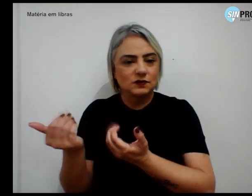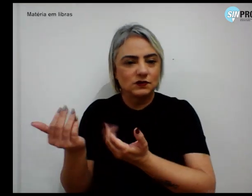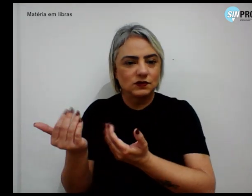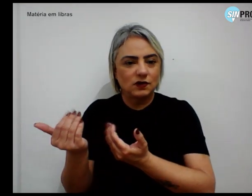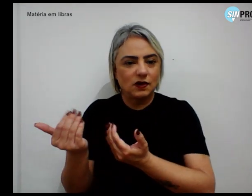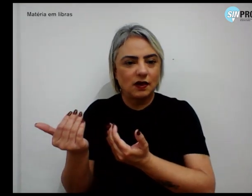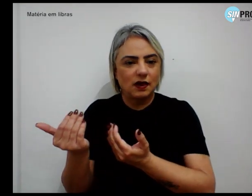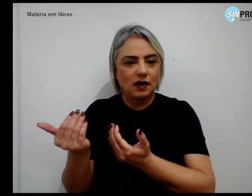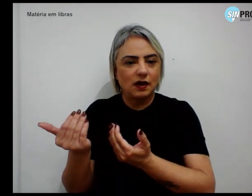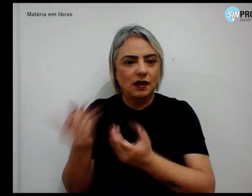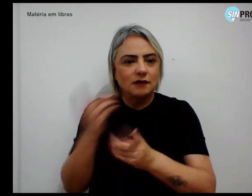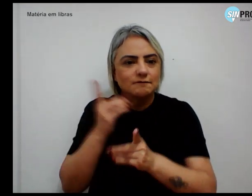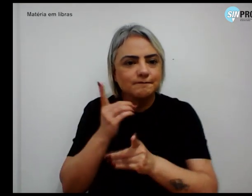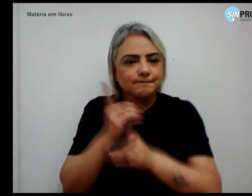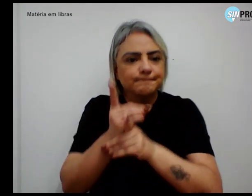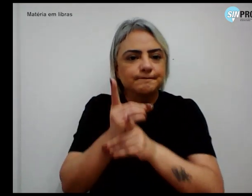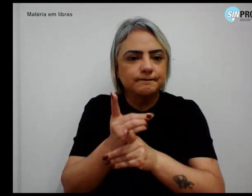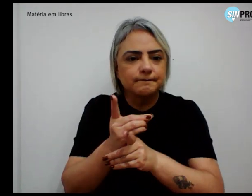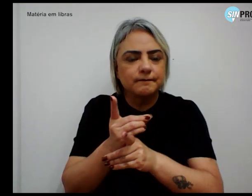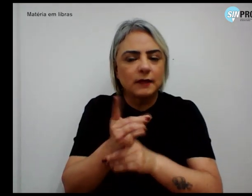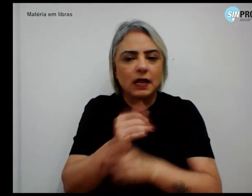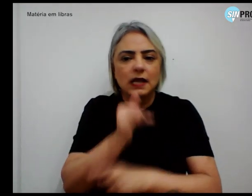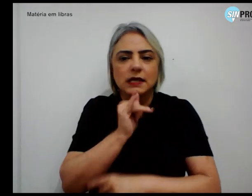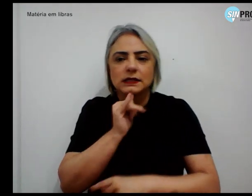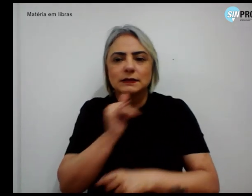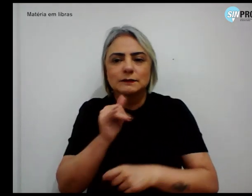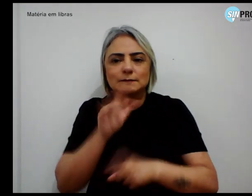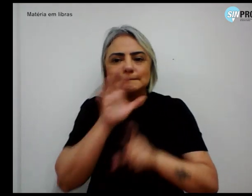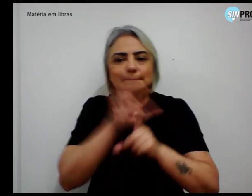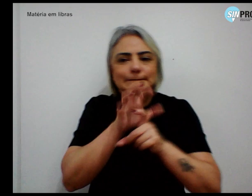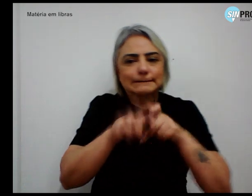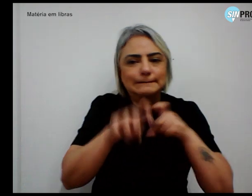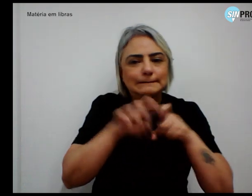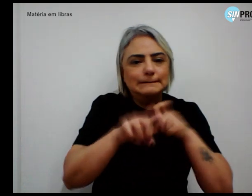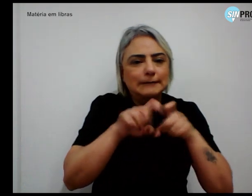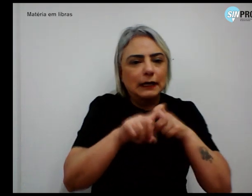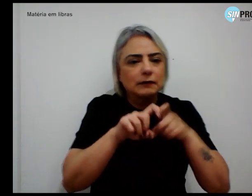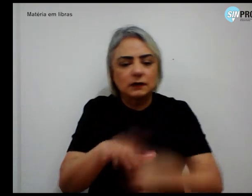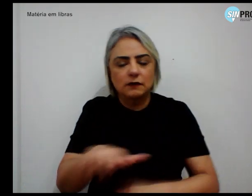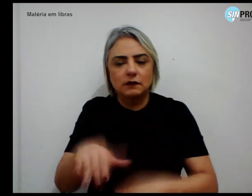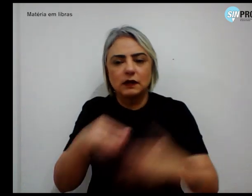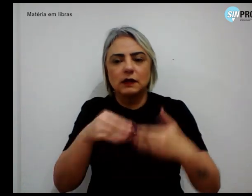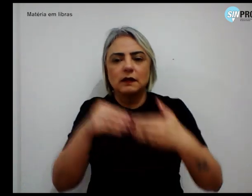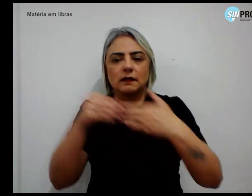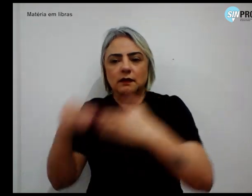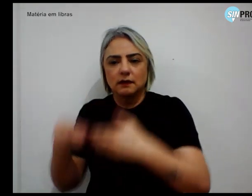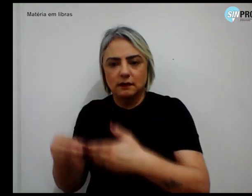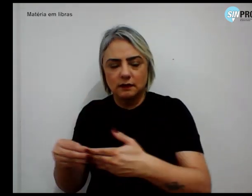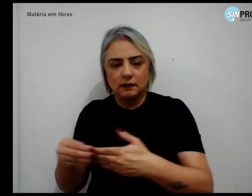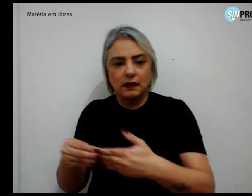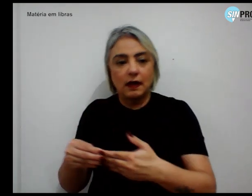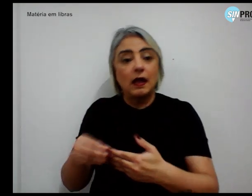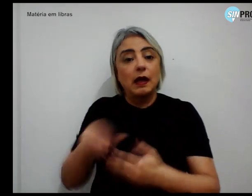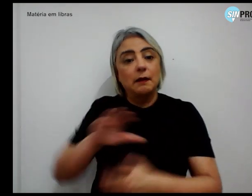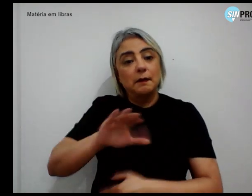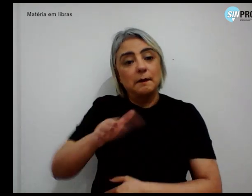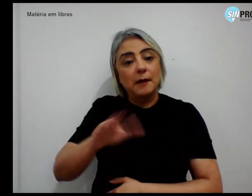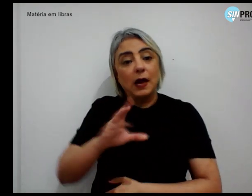detecta casos de abuso infantil que são encaminhados para o Conselho Tutelar. A